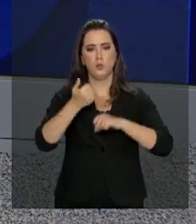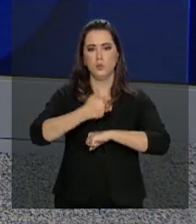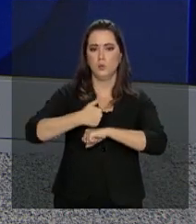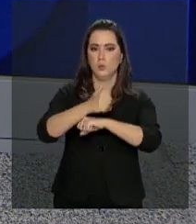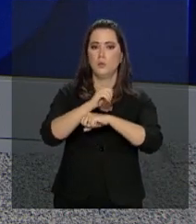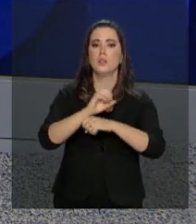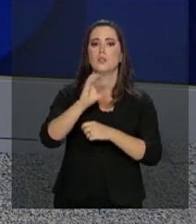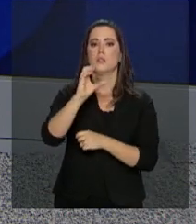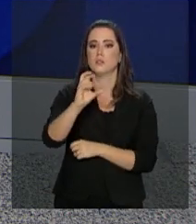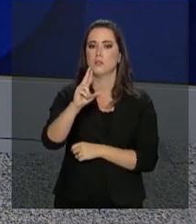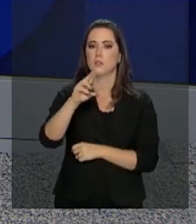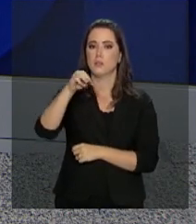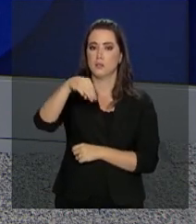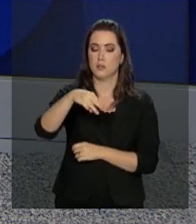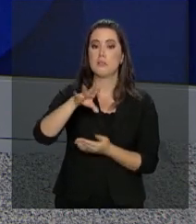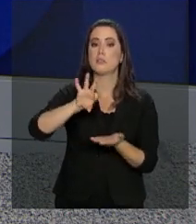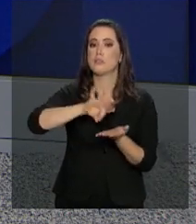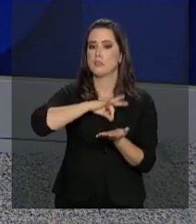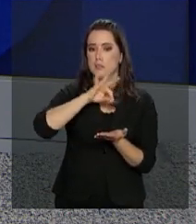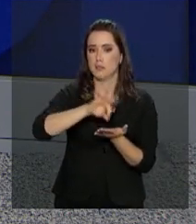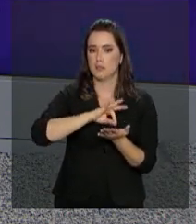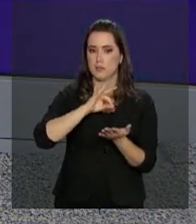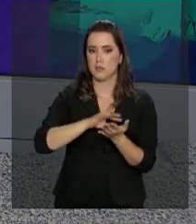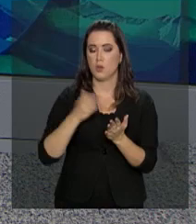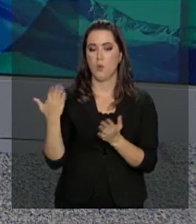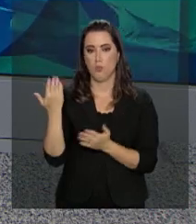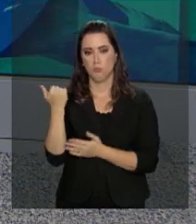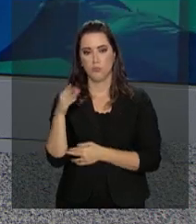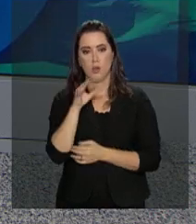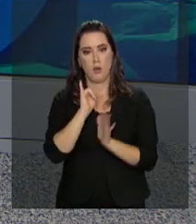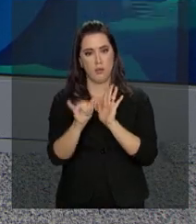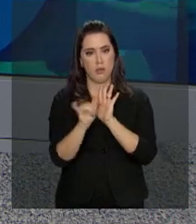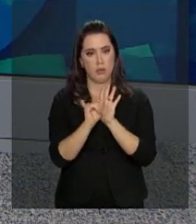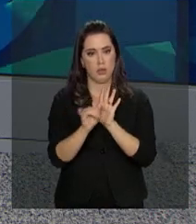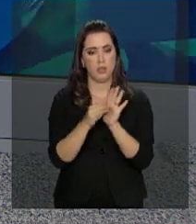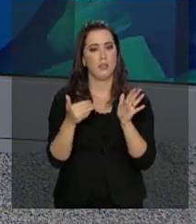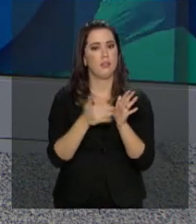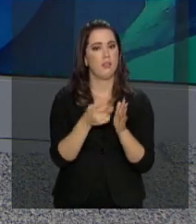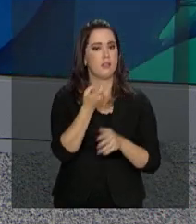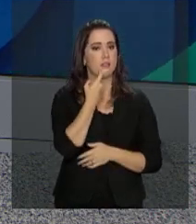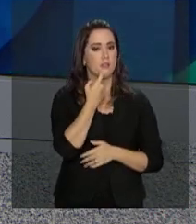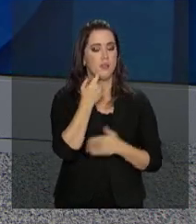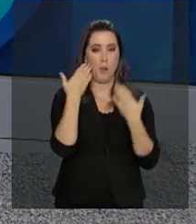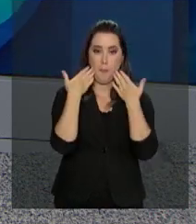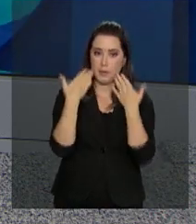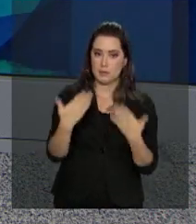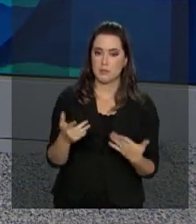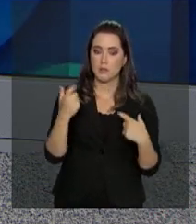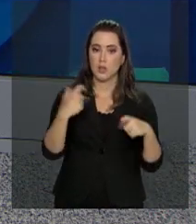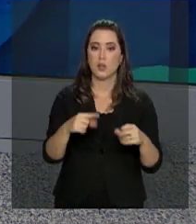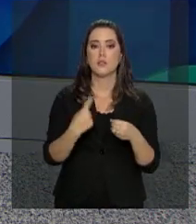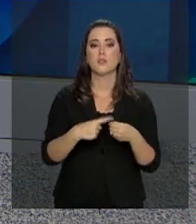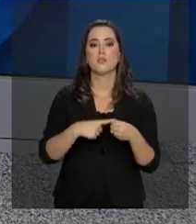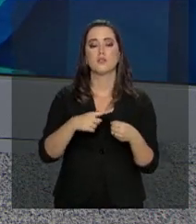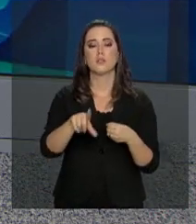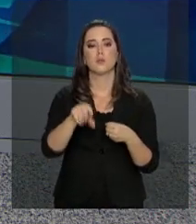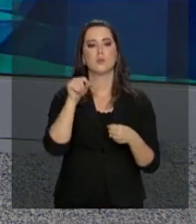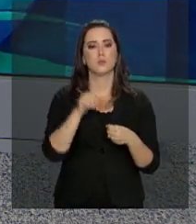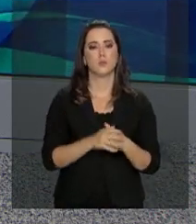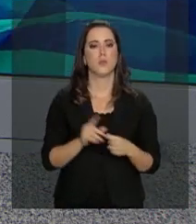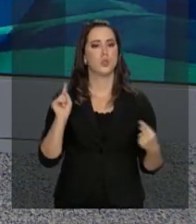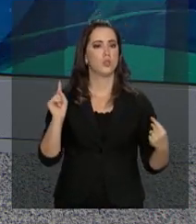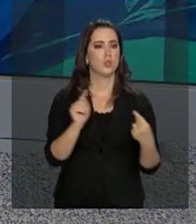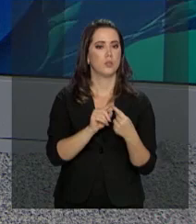registro no país e que se inscreveram no último edital, têm até sexta-feira para se apresentarem nas cidades escolhidas.